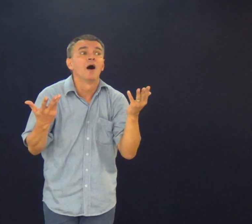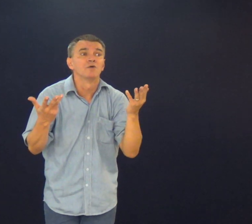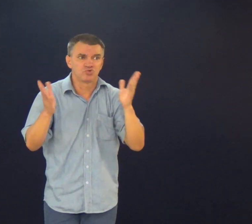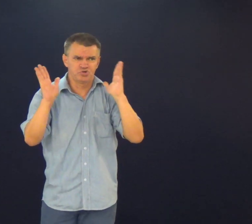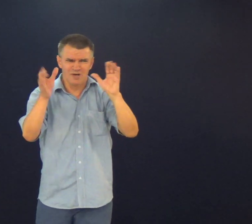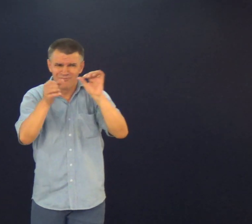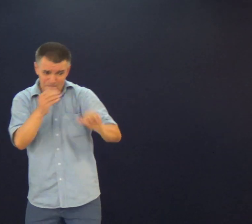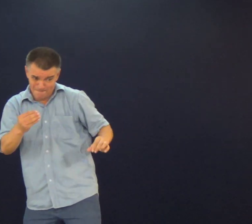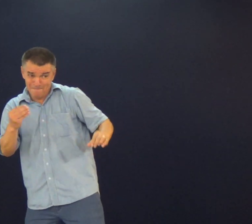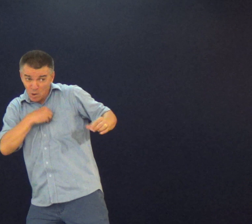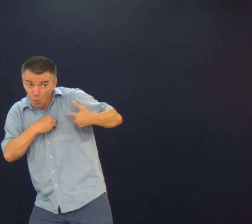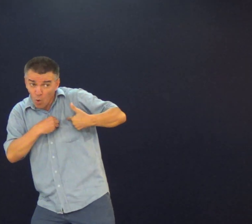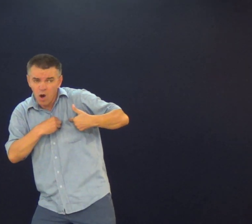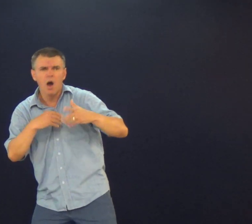Porque a não sabe o que vai acontecer daqui a pouco, né?